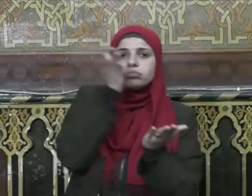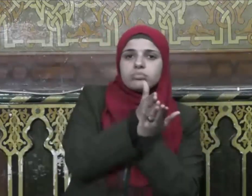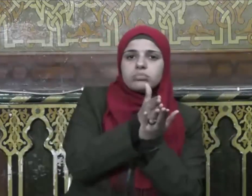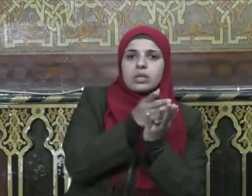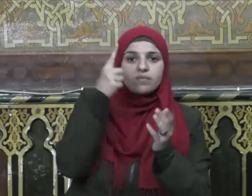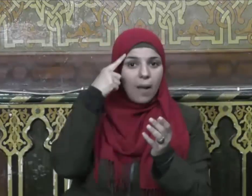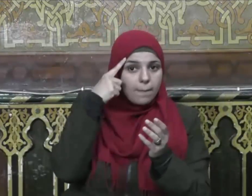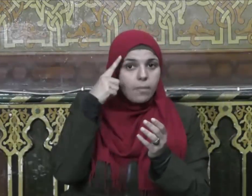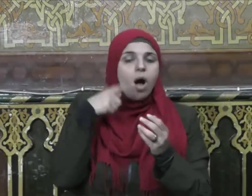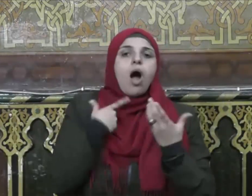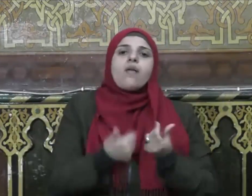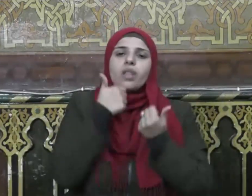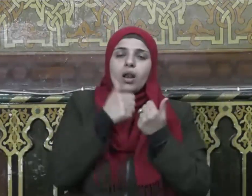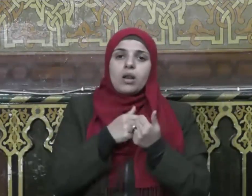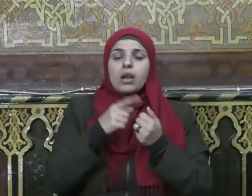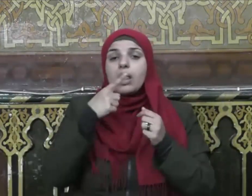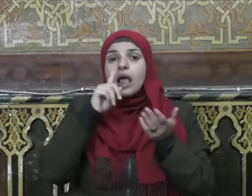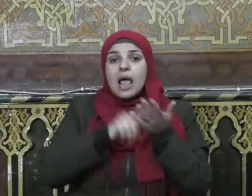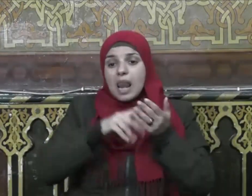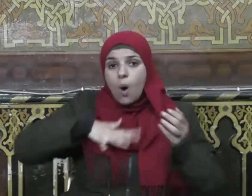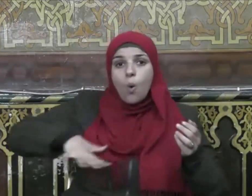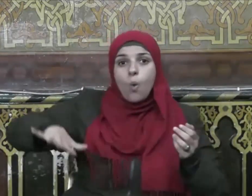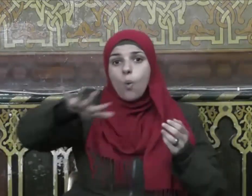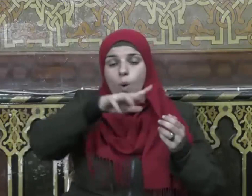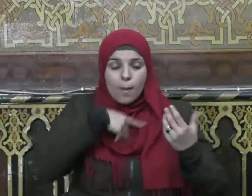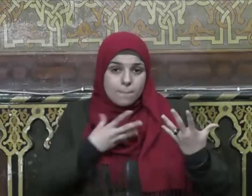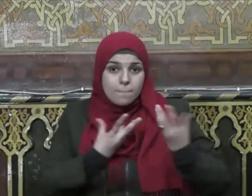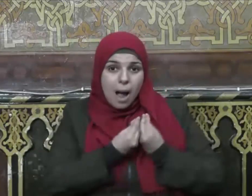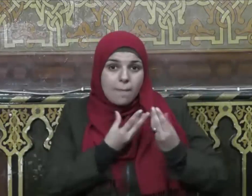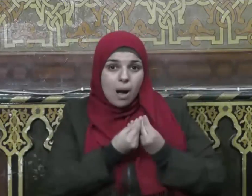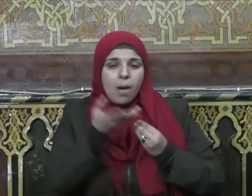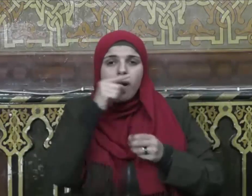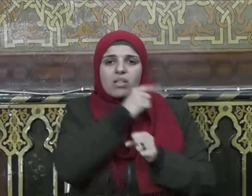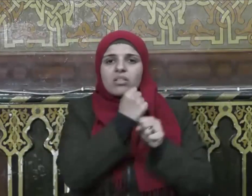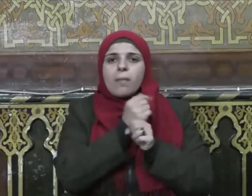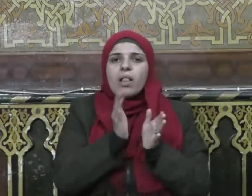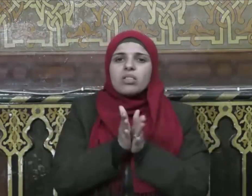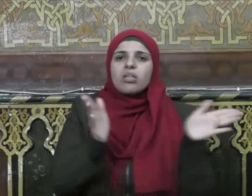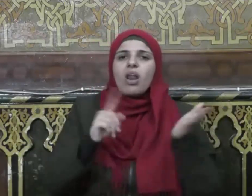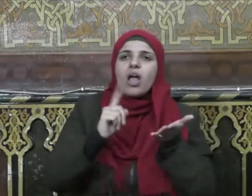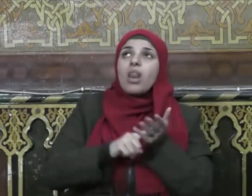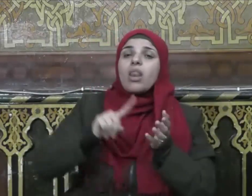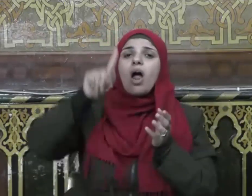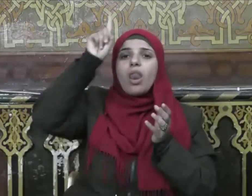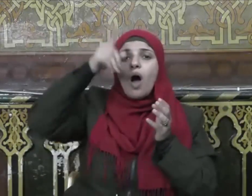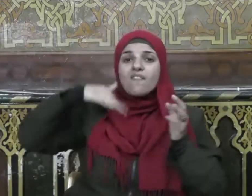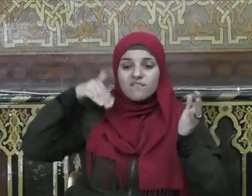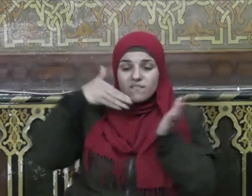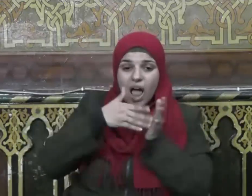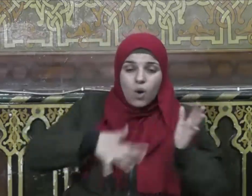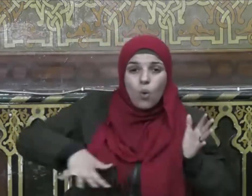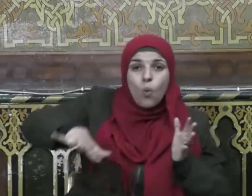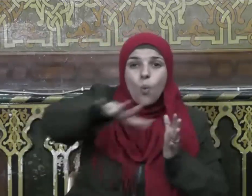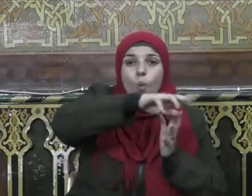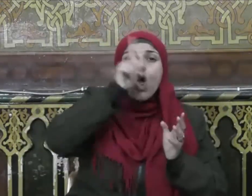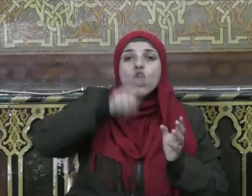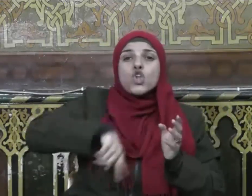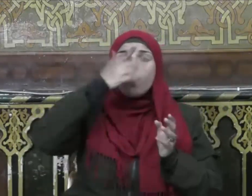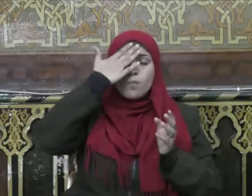غيره إنكم إذن مثلهم إن الله جامع المنافقين والكافرين في